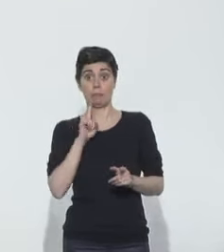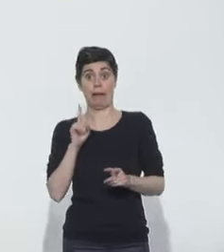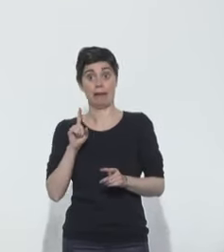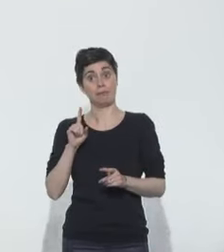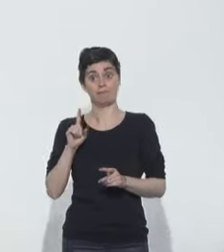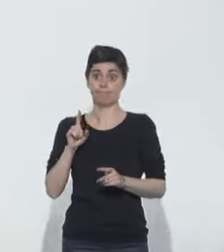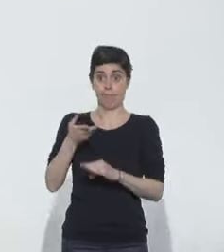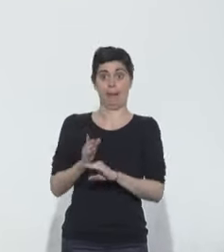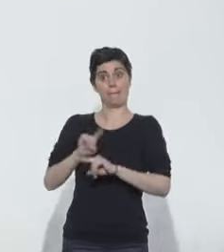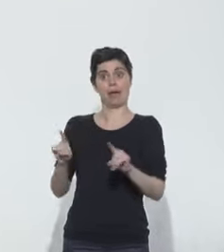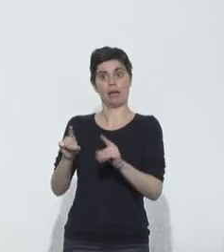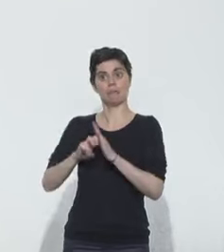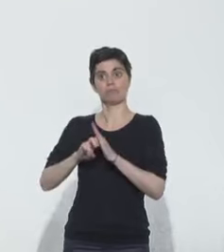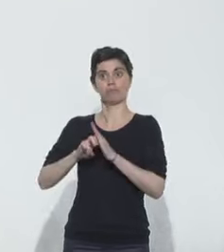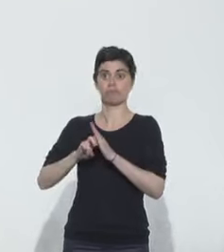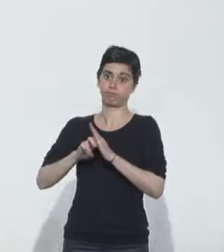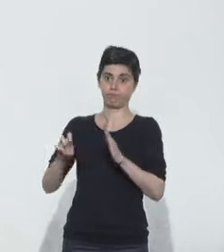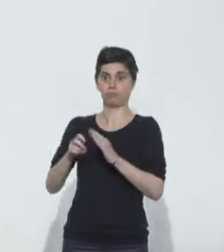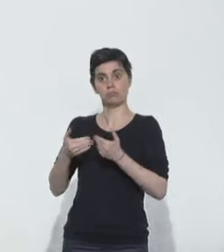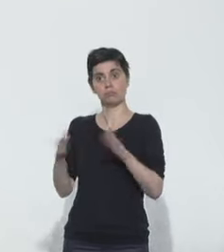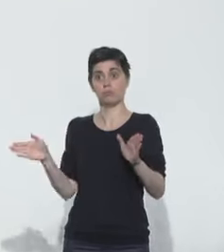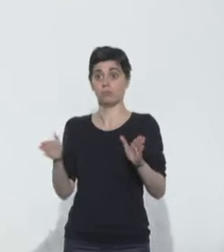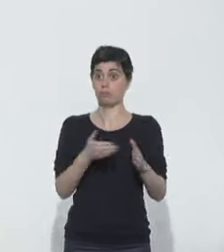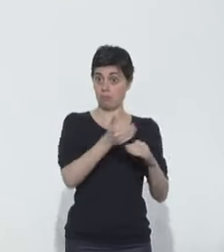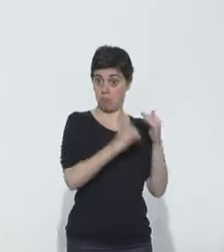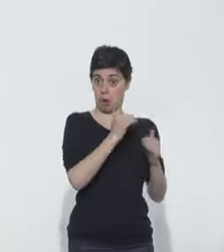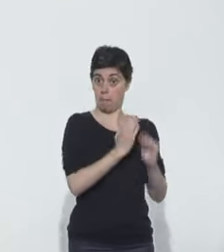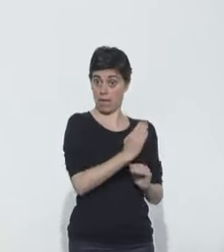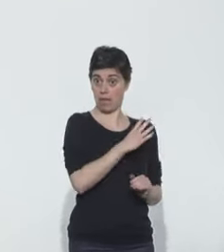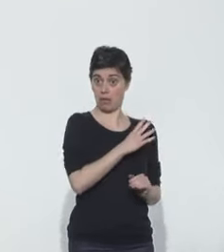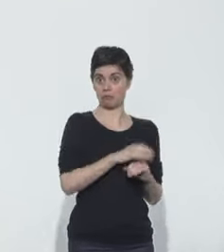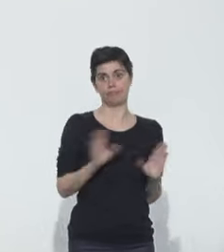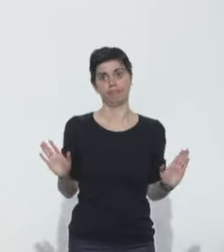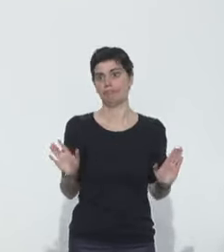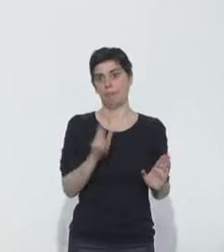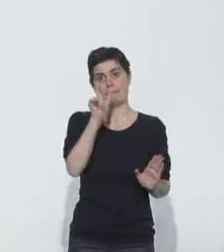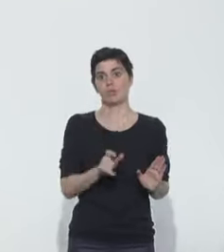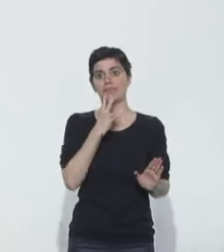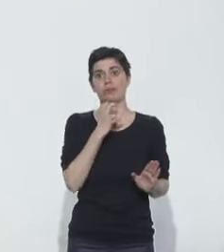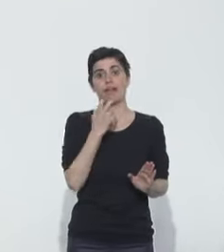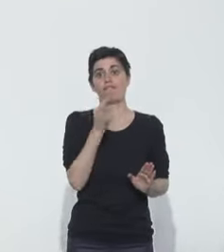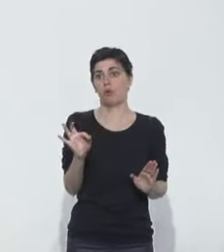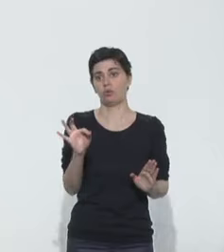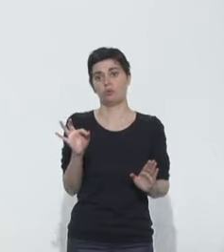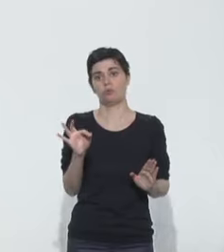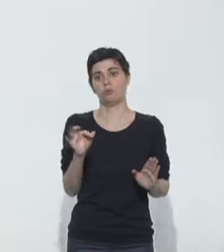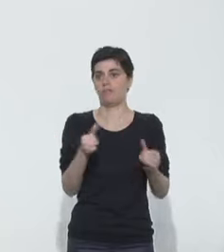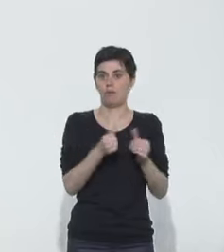pays n'est pas encore prêt pour le déconfinement ? Je crois que les Françaises et les Français ne veulent pas de plan B. Ils veulent que nous sortions de ce confinement dans les meilleures conditions